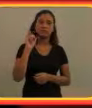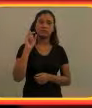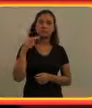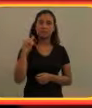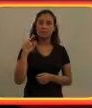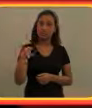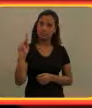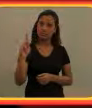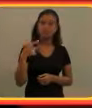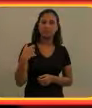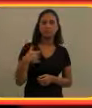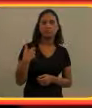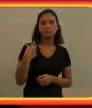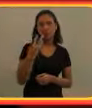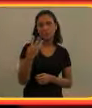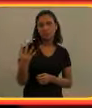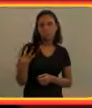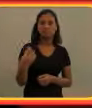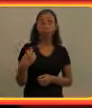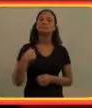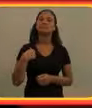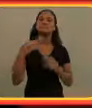Sai Mark, eu tenho 34 anos.